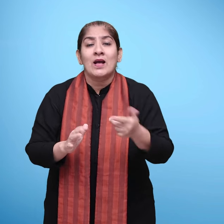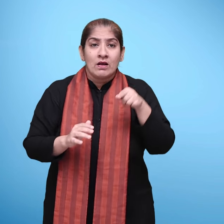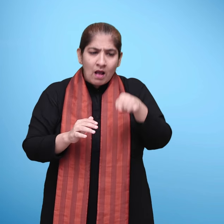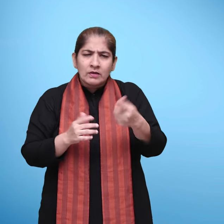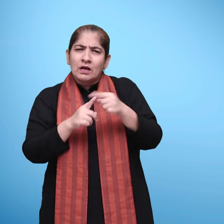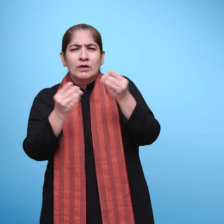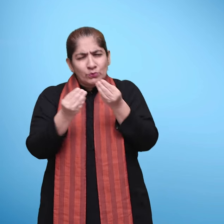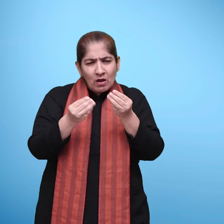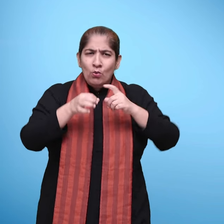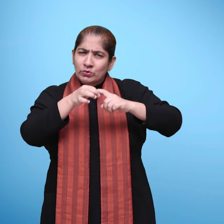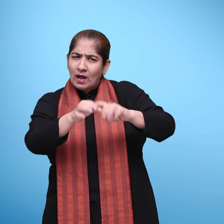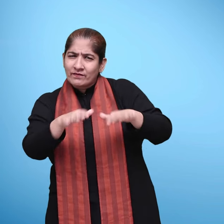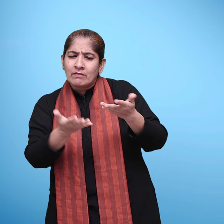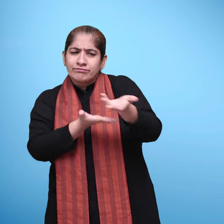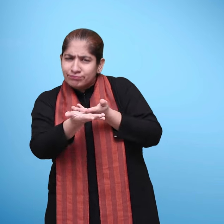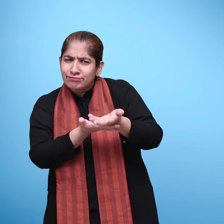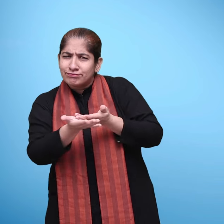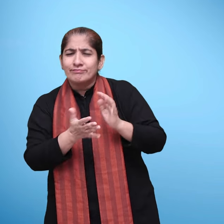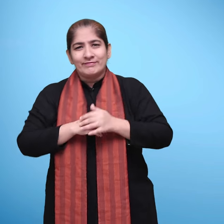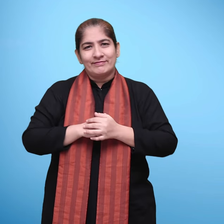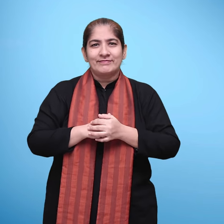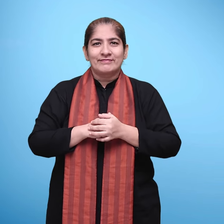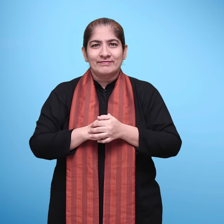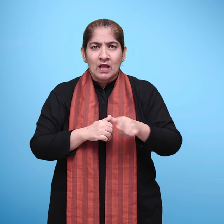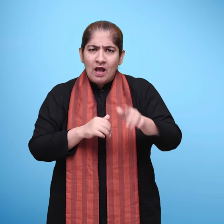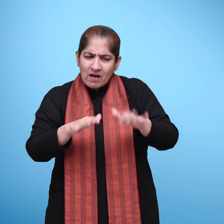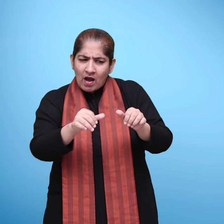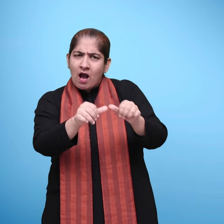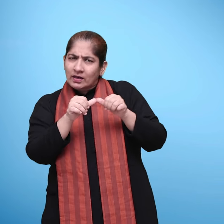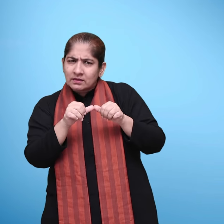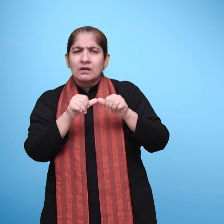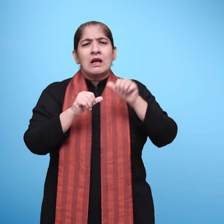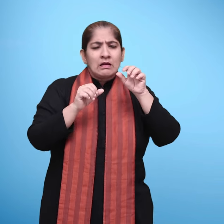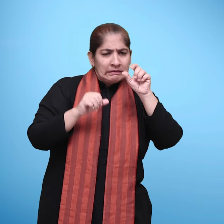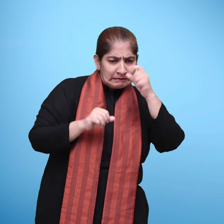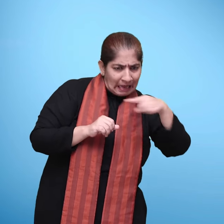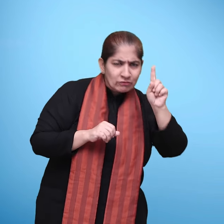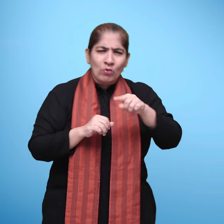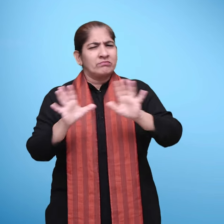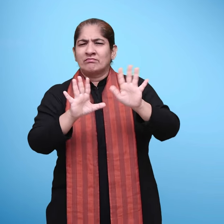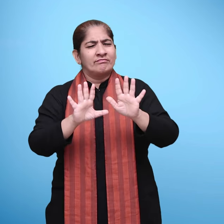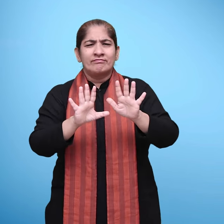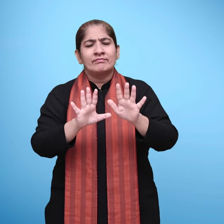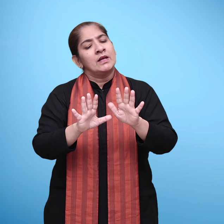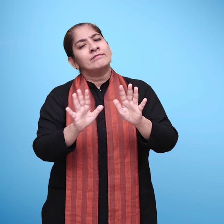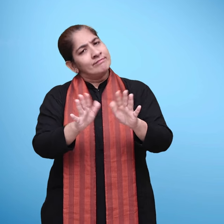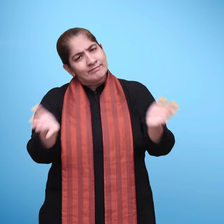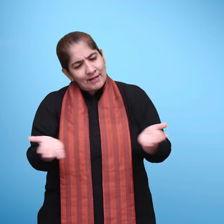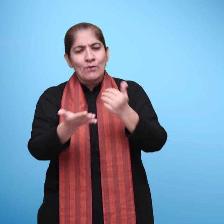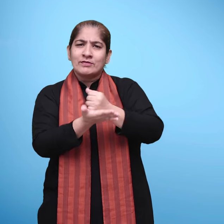आपको क्या लगता है कि कहानी में आगे क्या होगा? आदी कहानी के बाद दिये गए बातचीत के लिए प्रश्ण